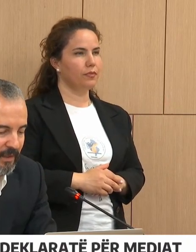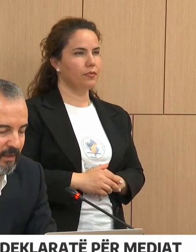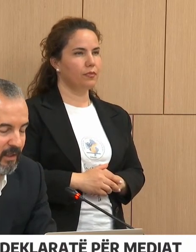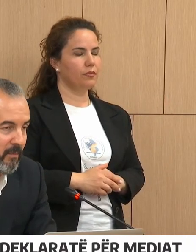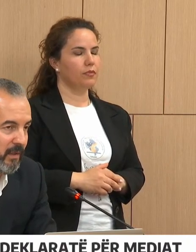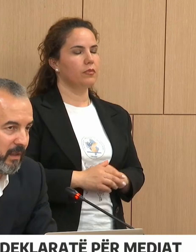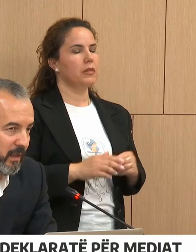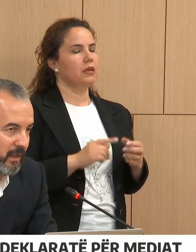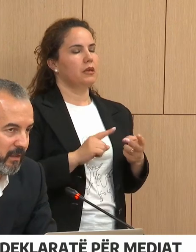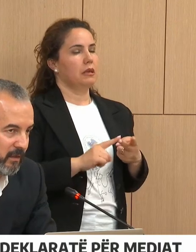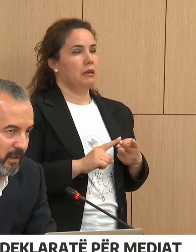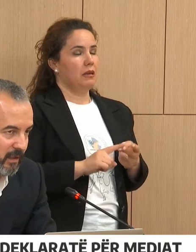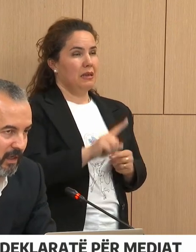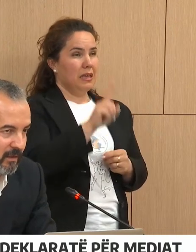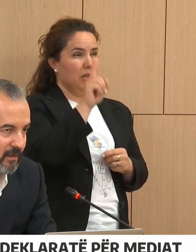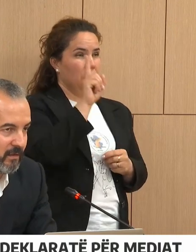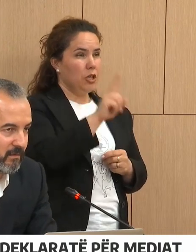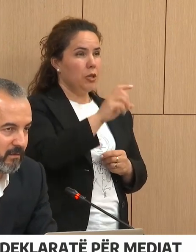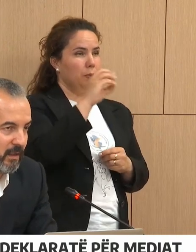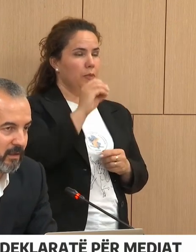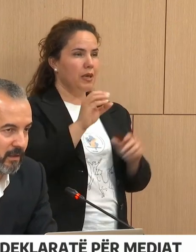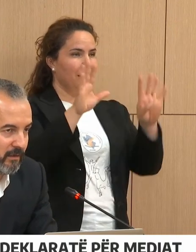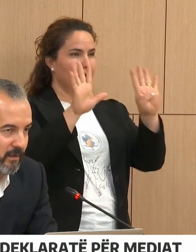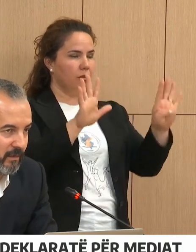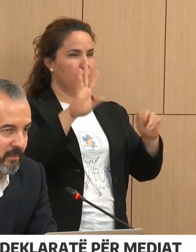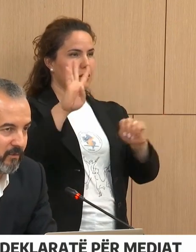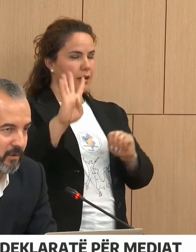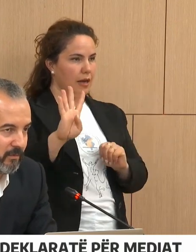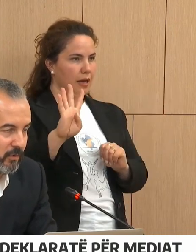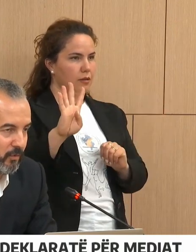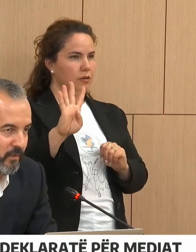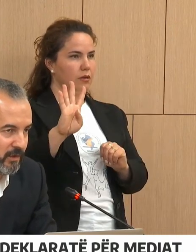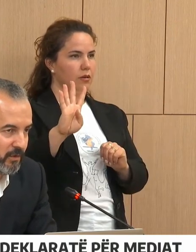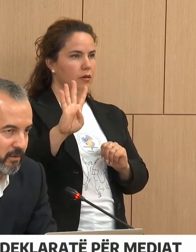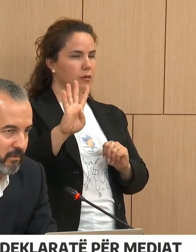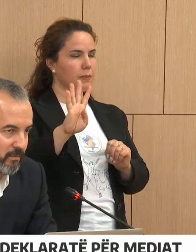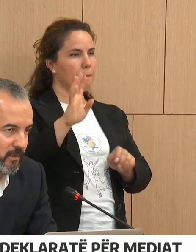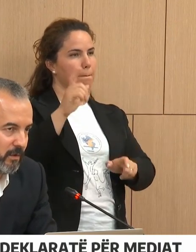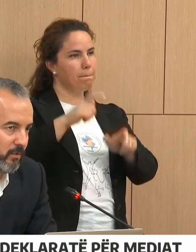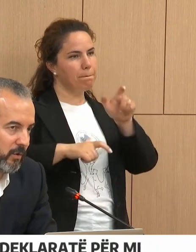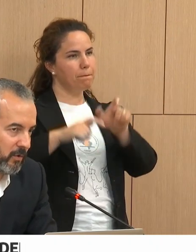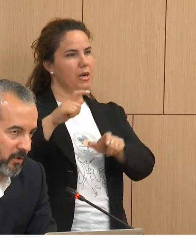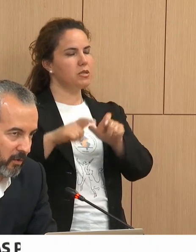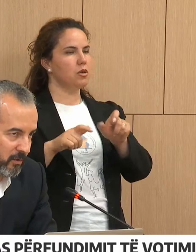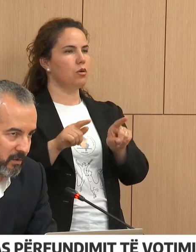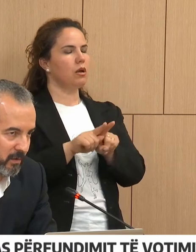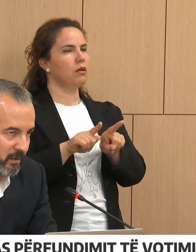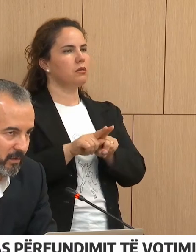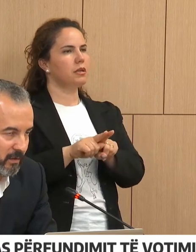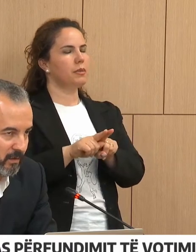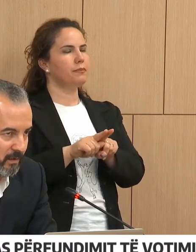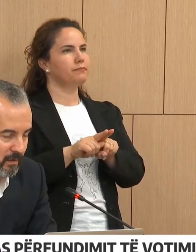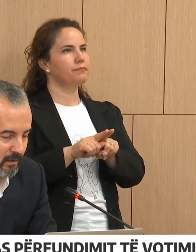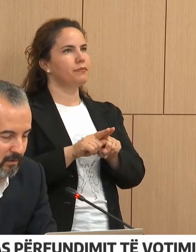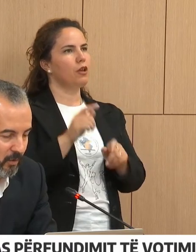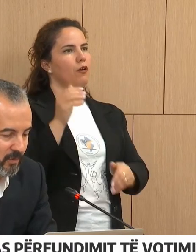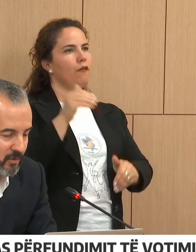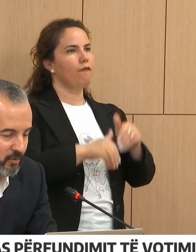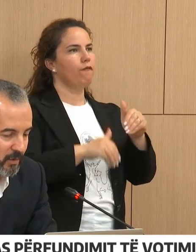Kemi 1.094 tentativa për votimit të dy fishtë, që nuk do të thotë